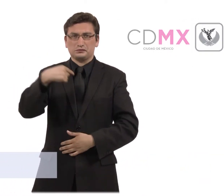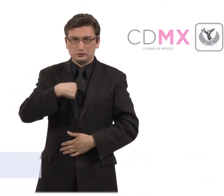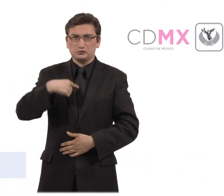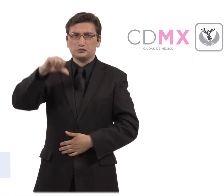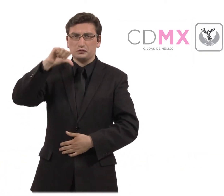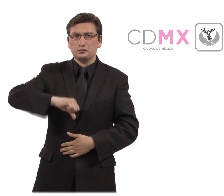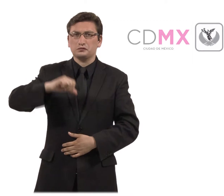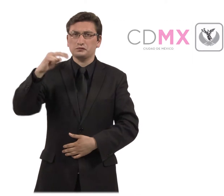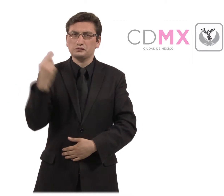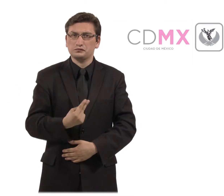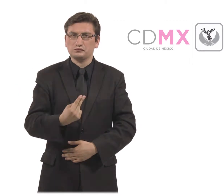sufrió.